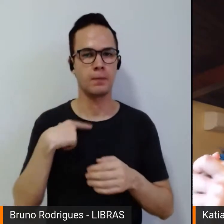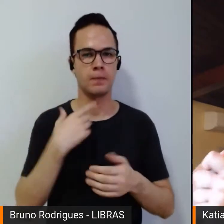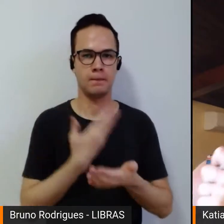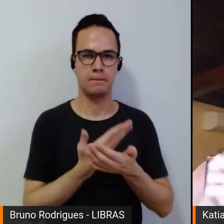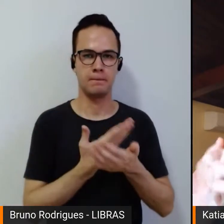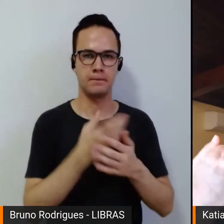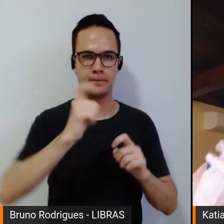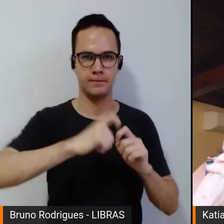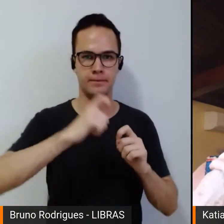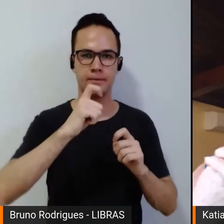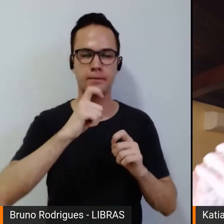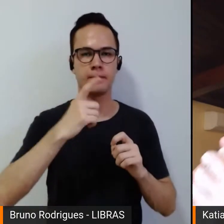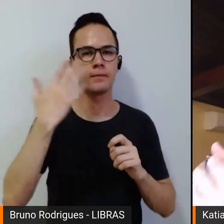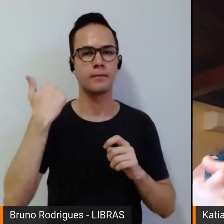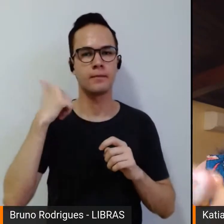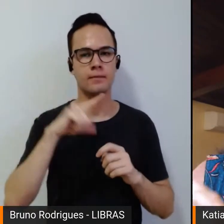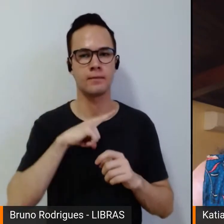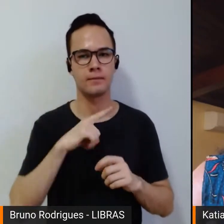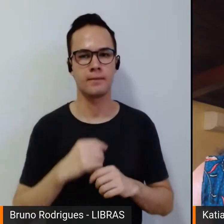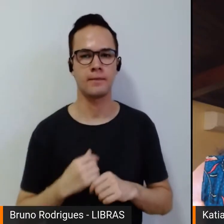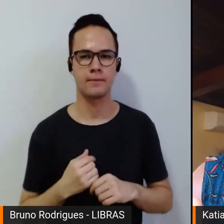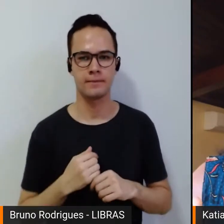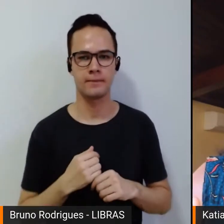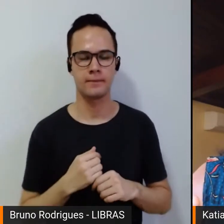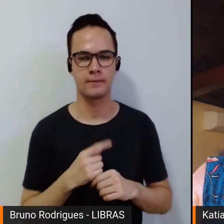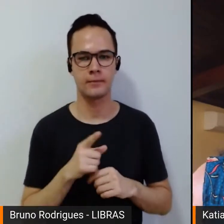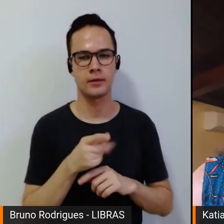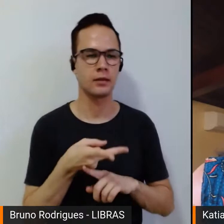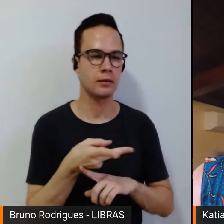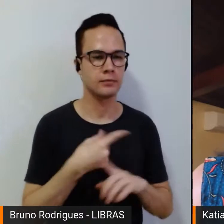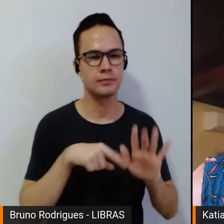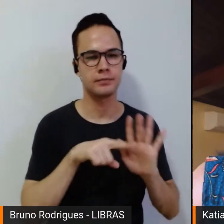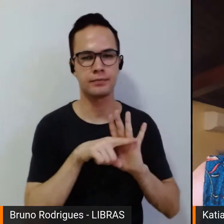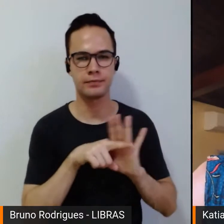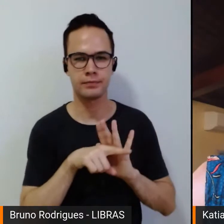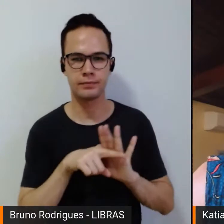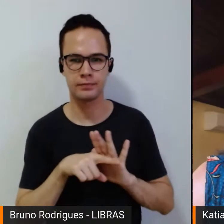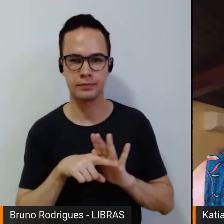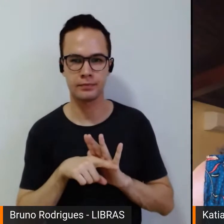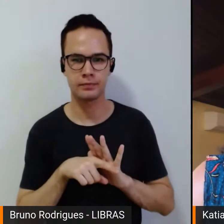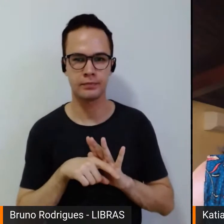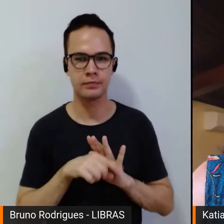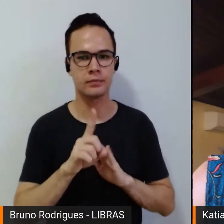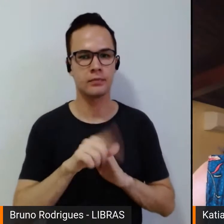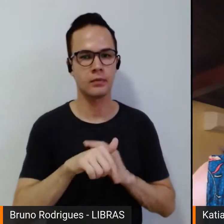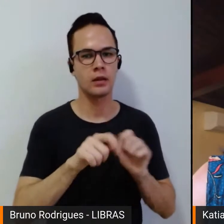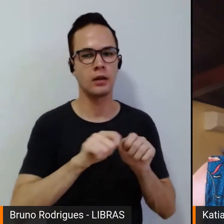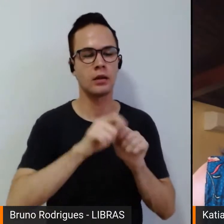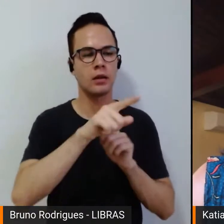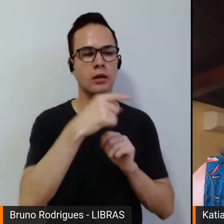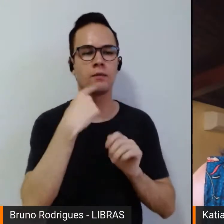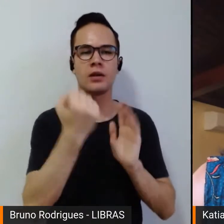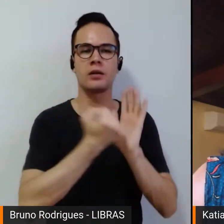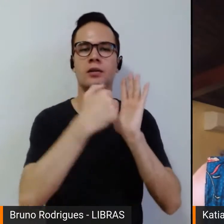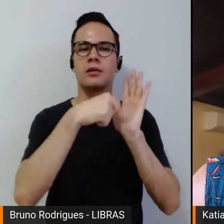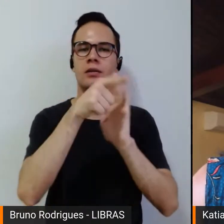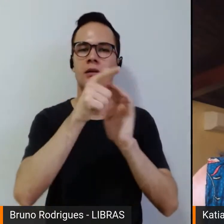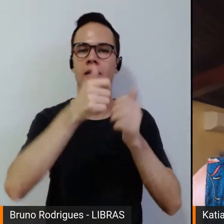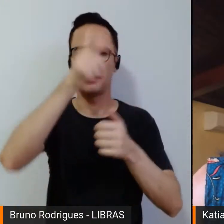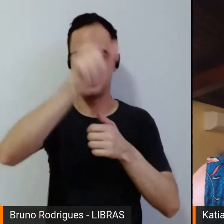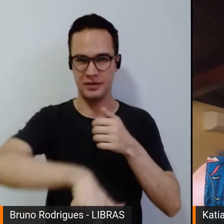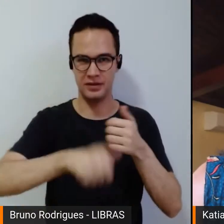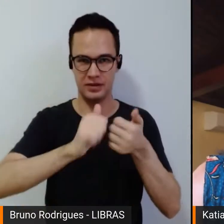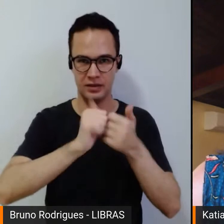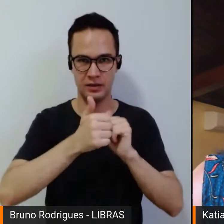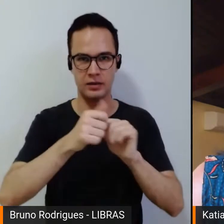quando eu busco a relação da formação da identidade do atleta com